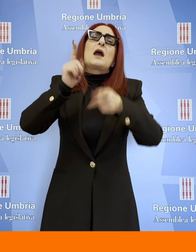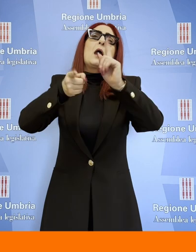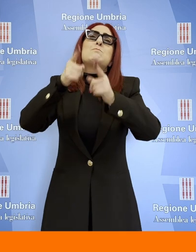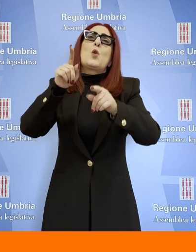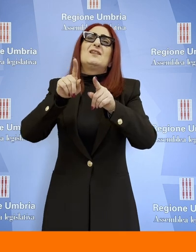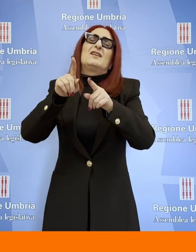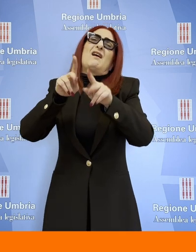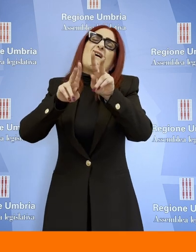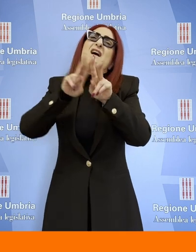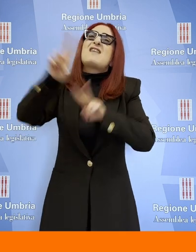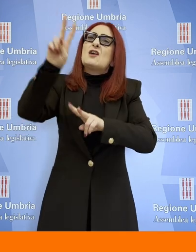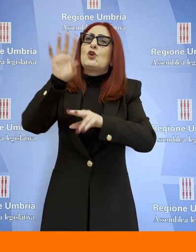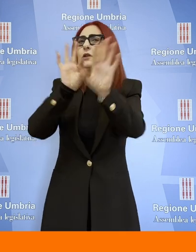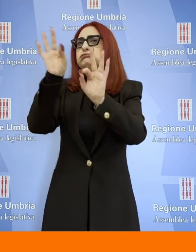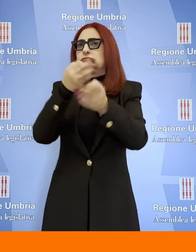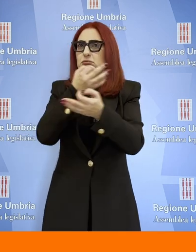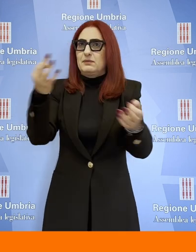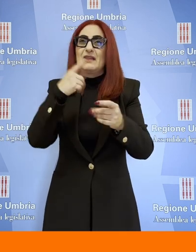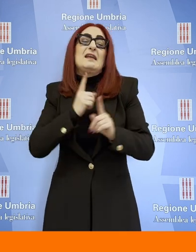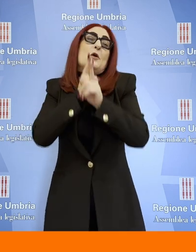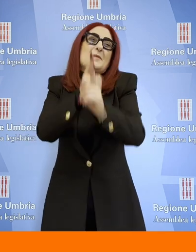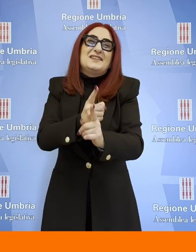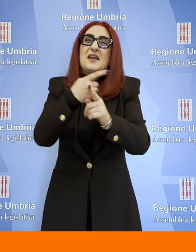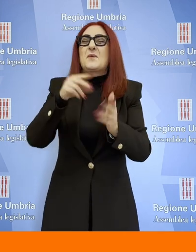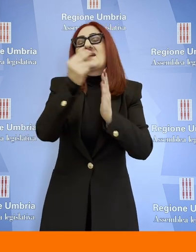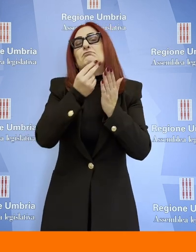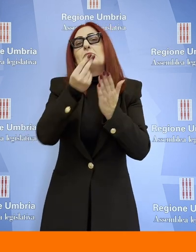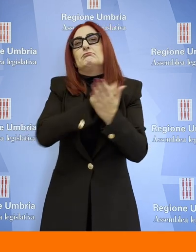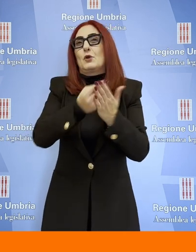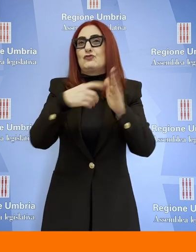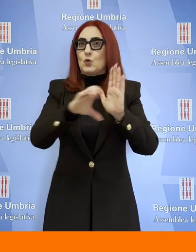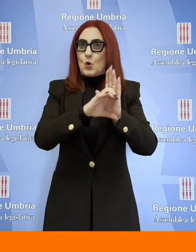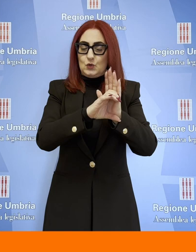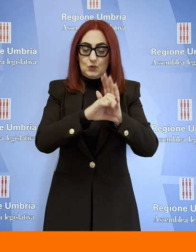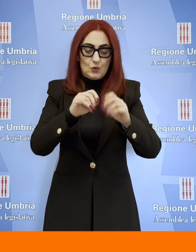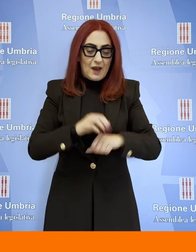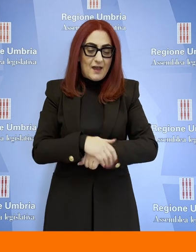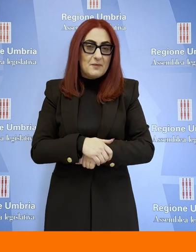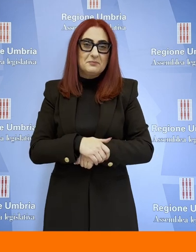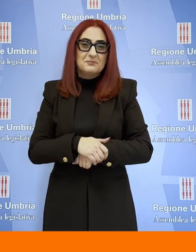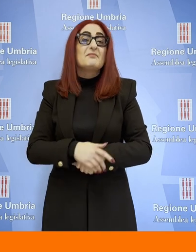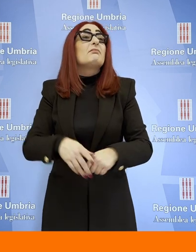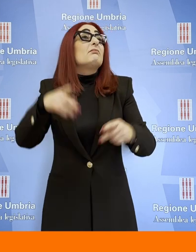Davvero è stato un lavoro molto utile e la sua utilità si reverbererà nella prossima